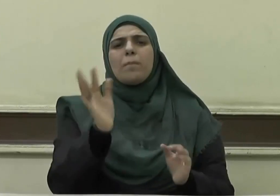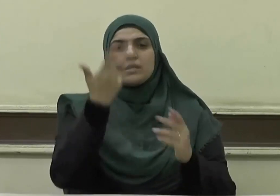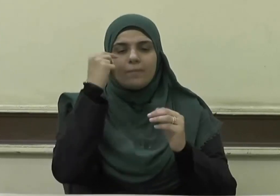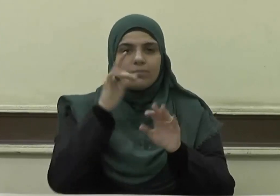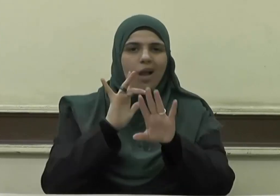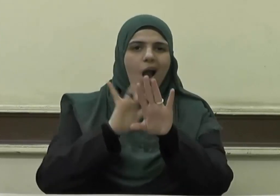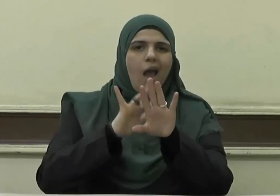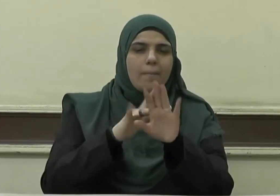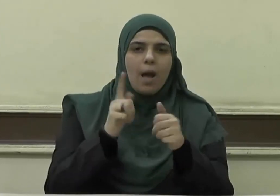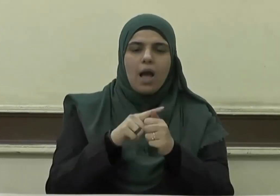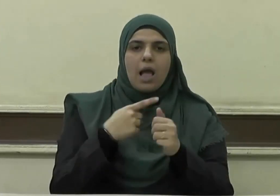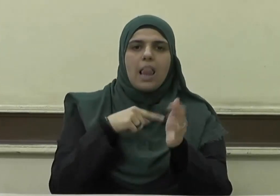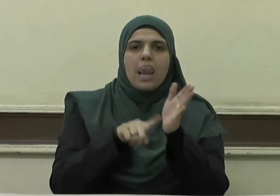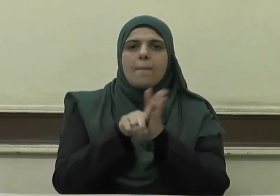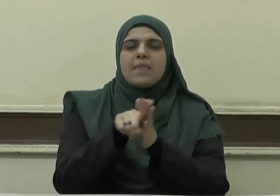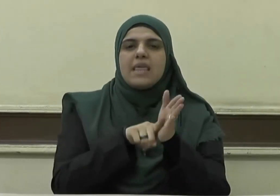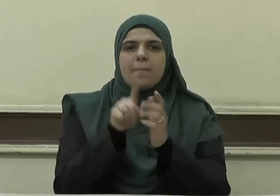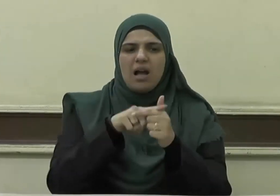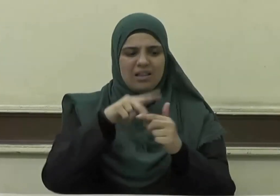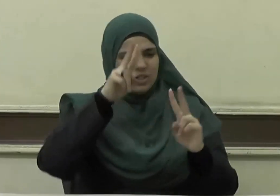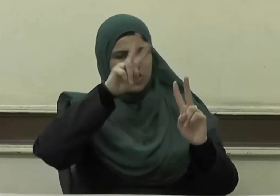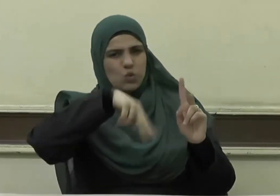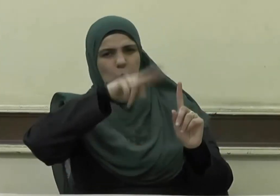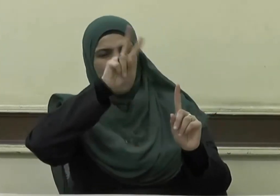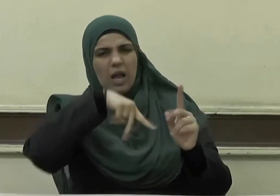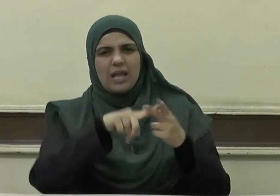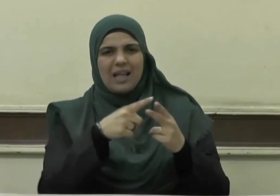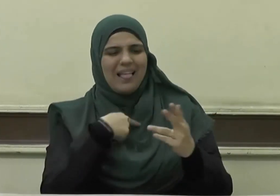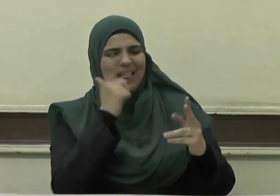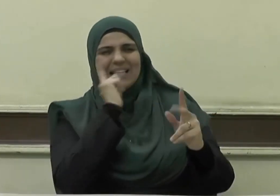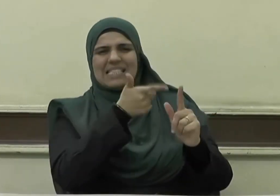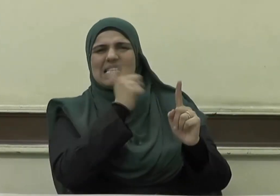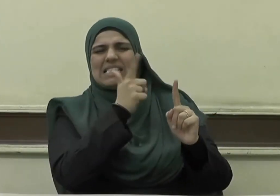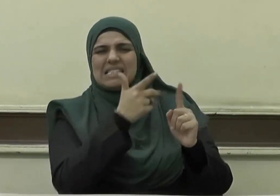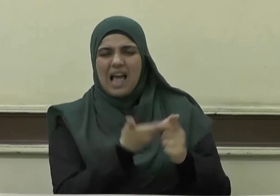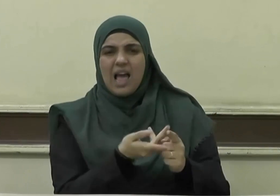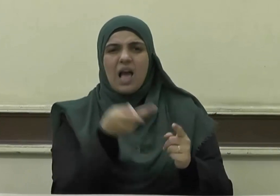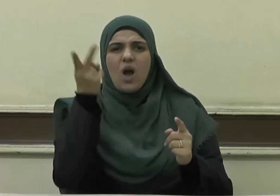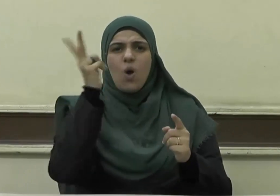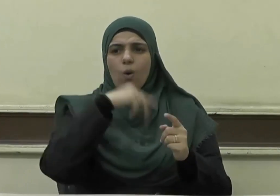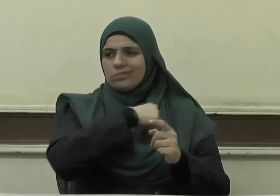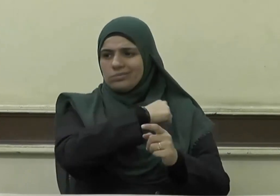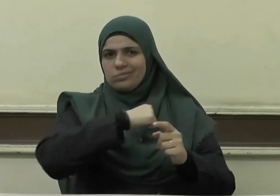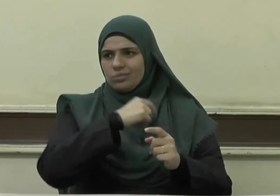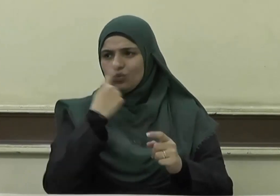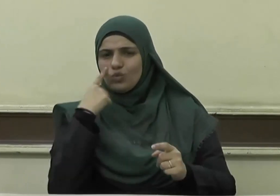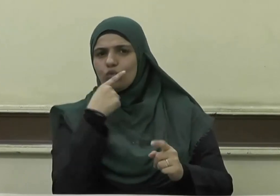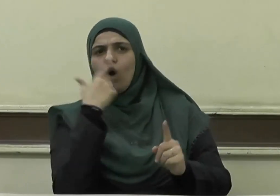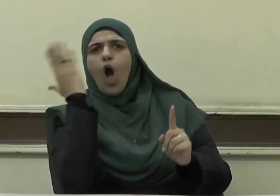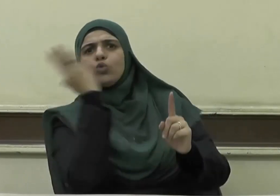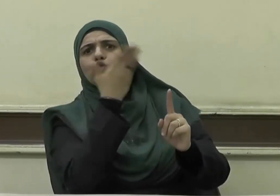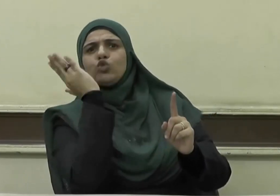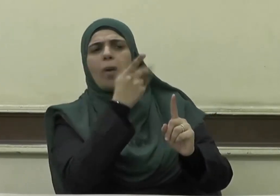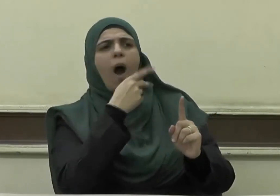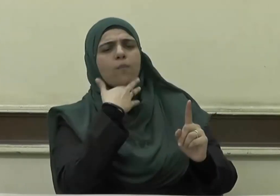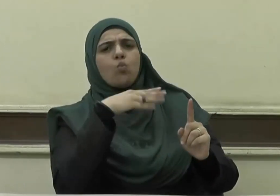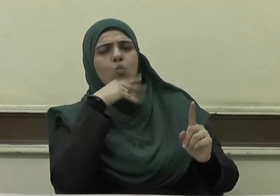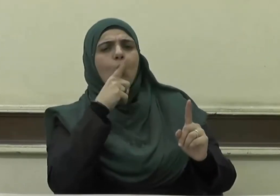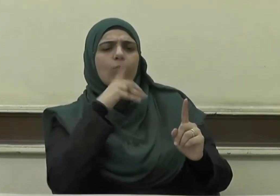والنميمة والسخرية والاستهزاء والتنابز بالألقاب والسباب